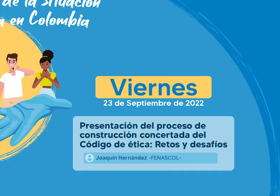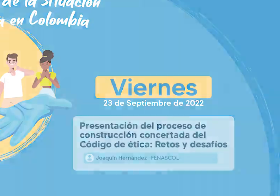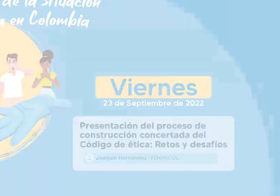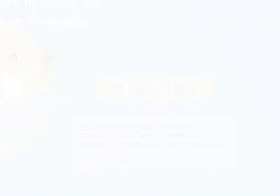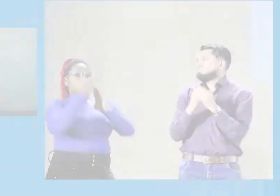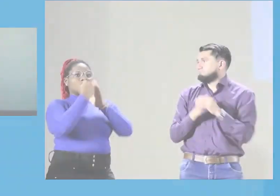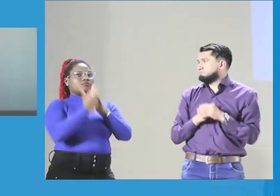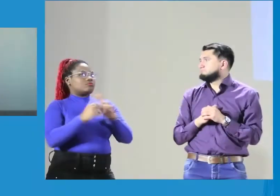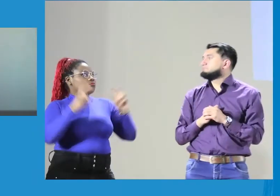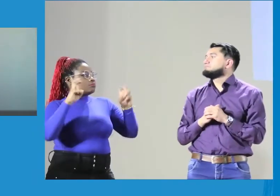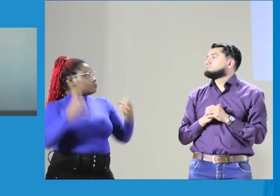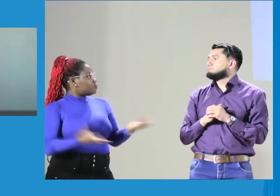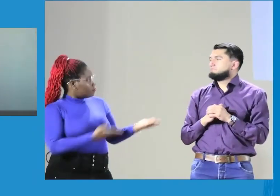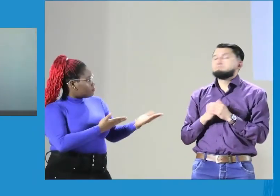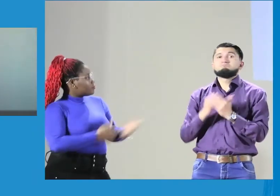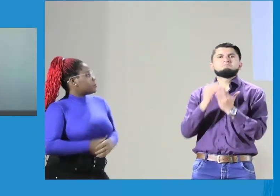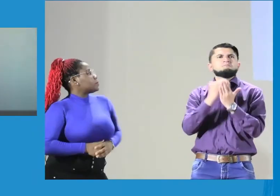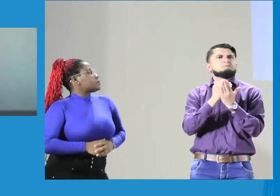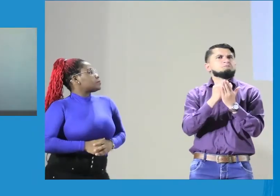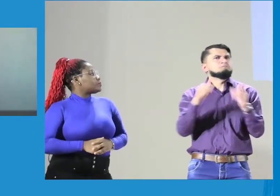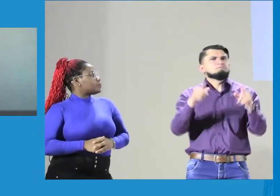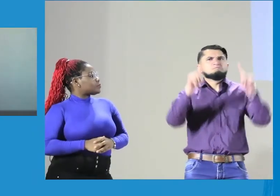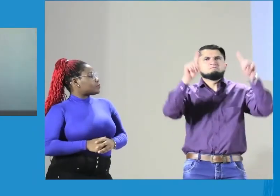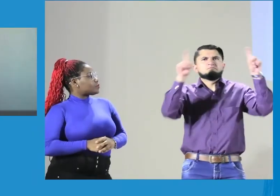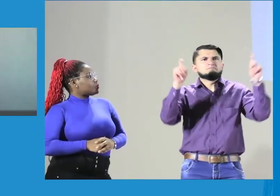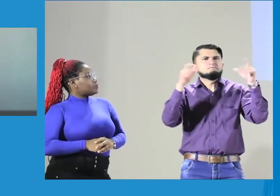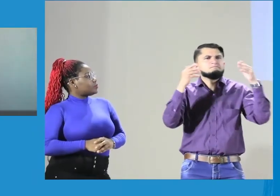Y entonces, ahora continuamos con el programa.